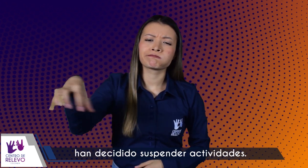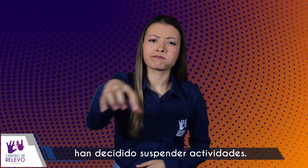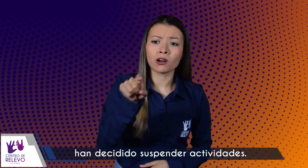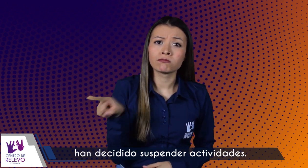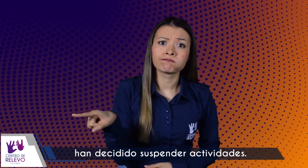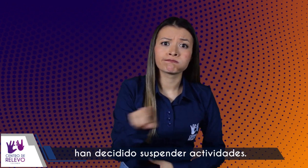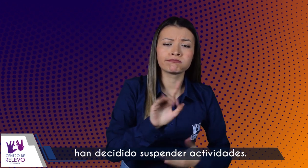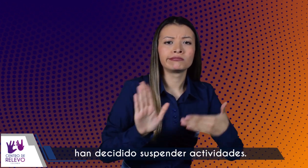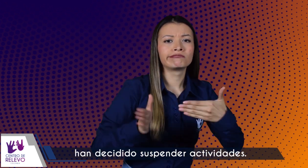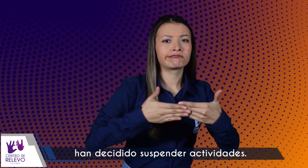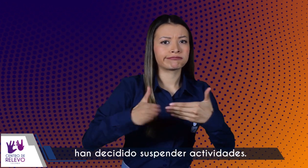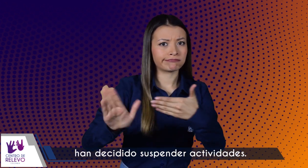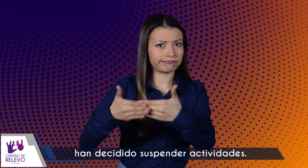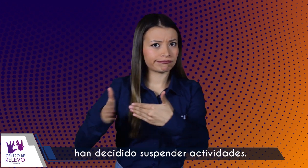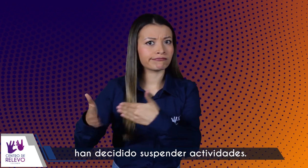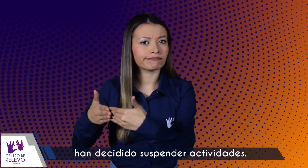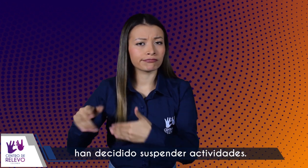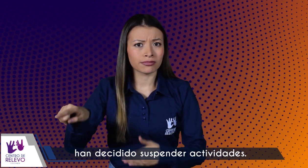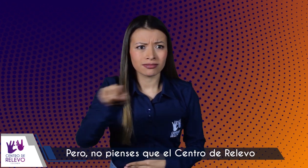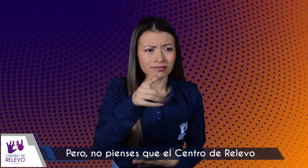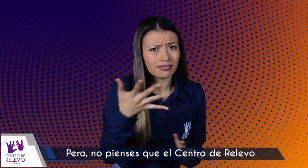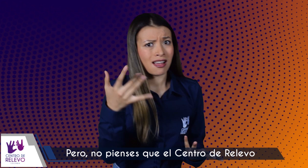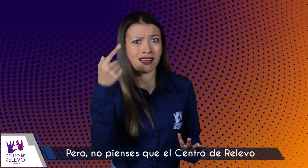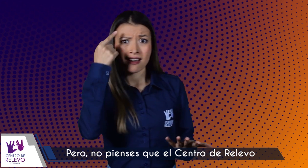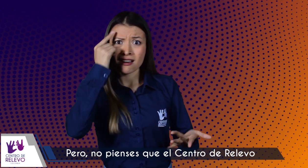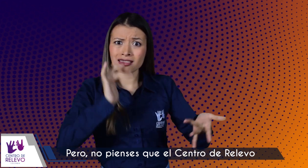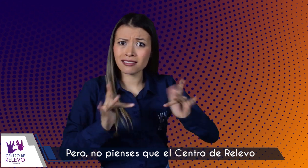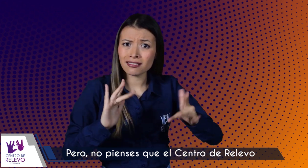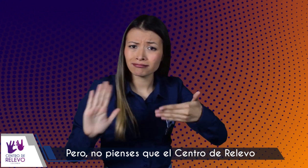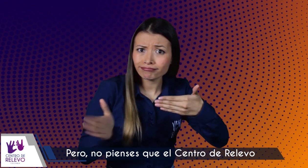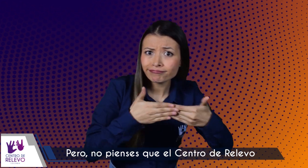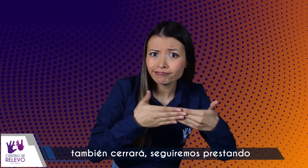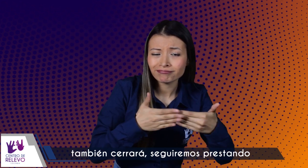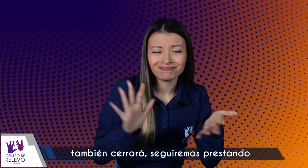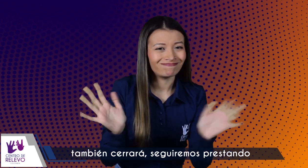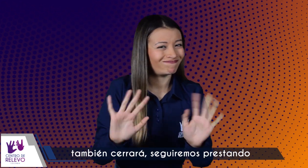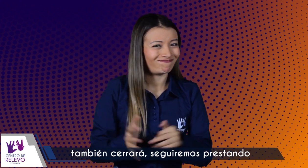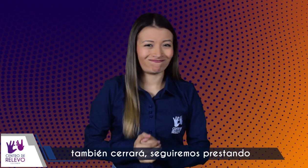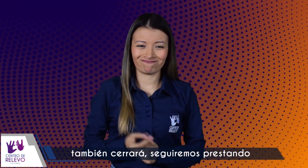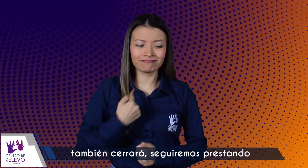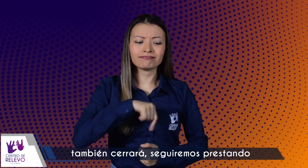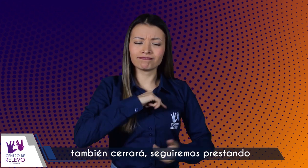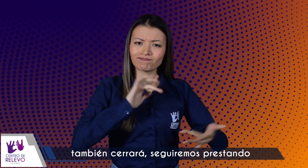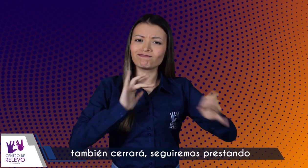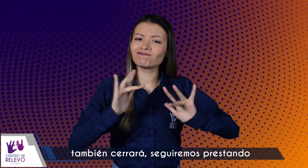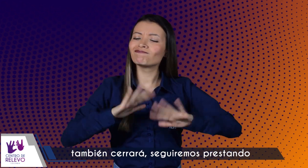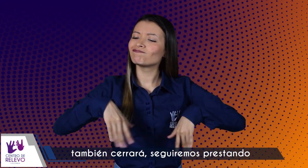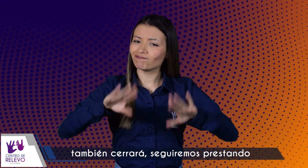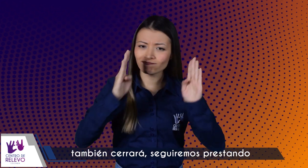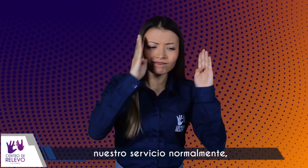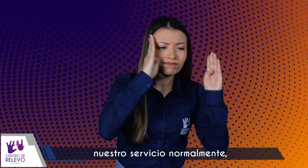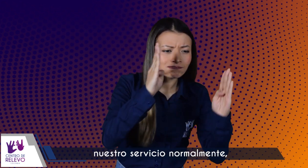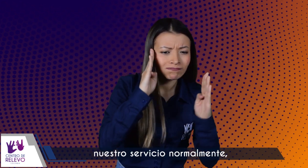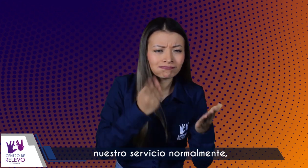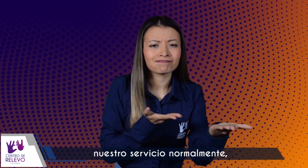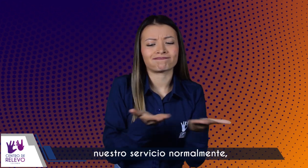han decidido suspender actividades. Pero no piensas que el centro de relevo también cerrará. Seguiremos prestando nuestro servicio